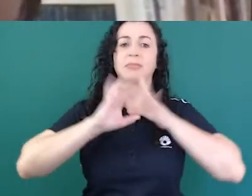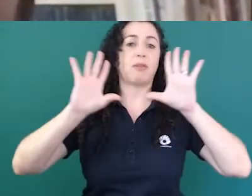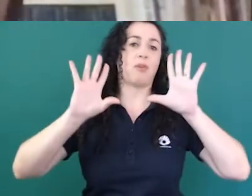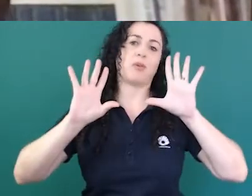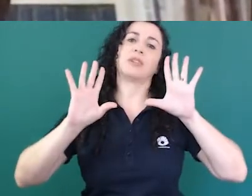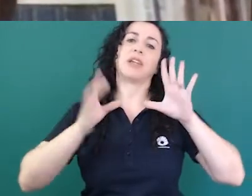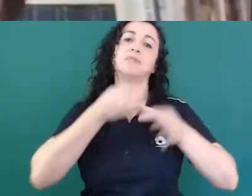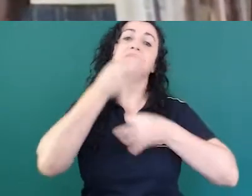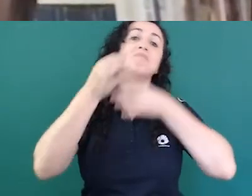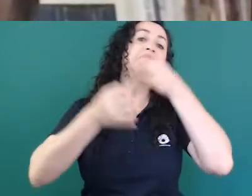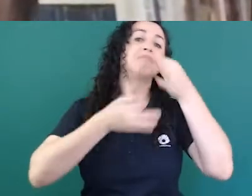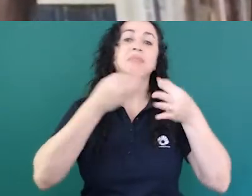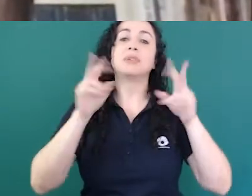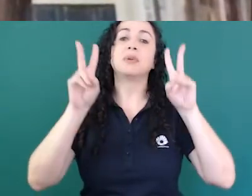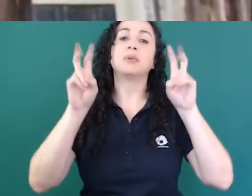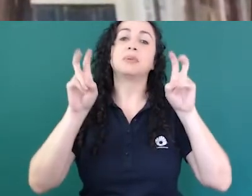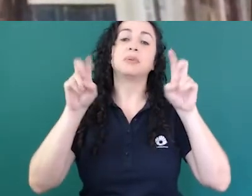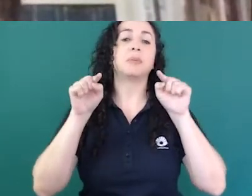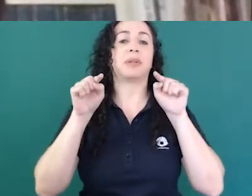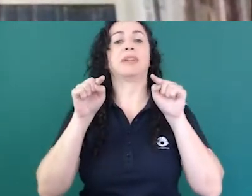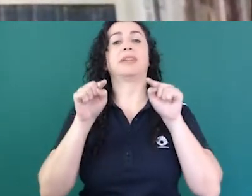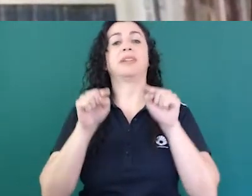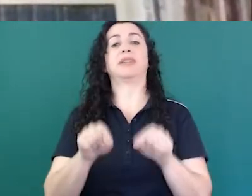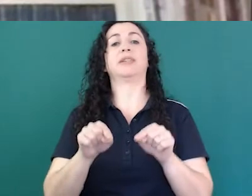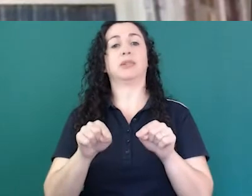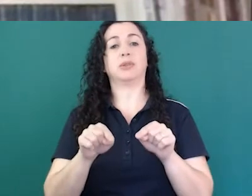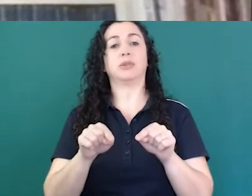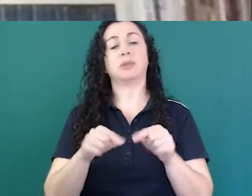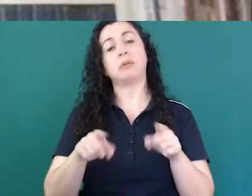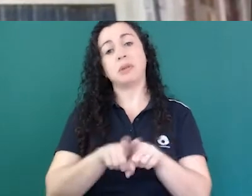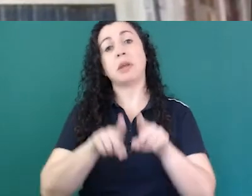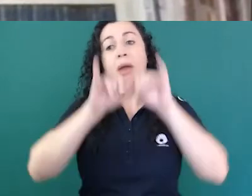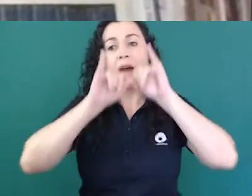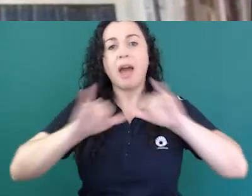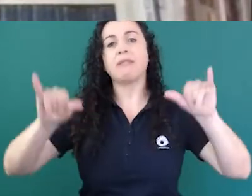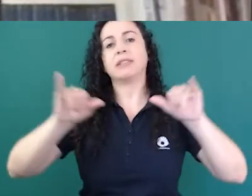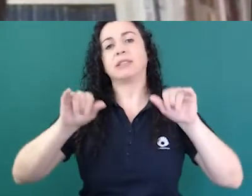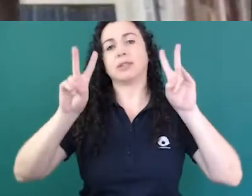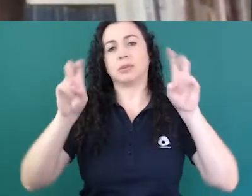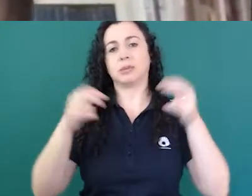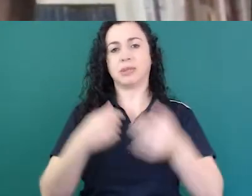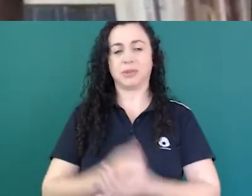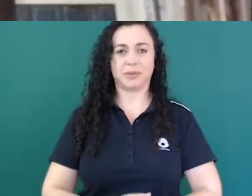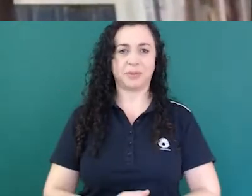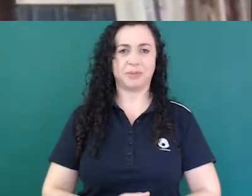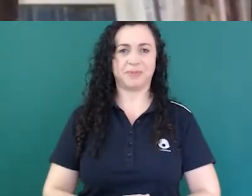e deixar um recado para nós sobre isso José Mário quer começar?